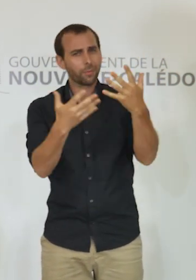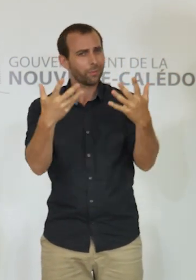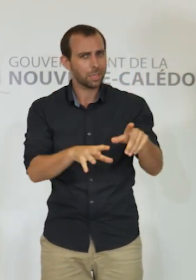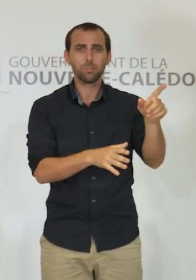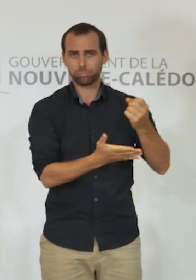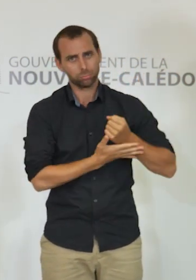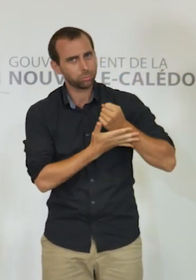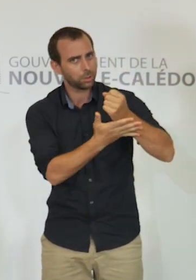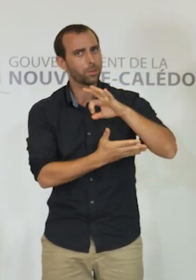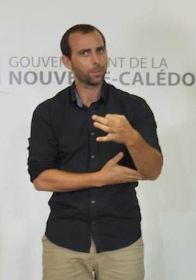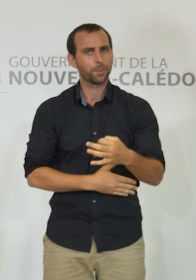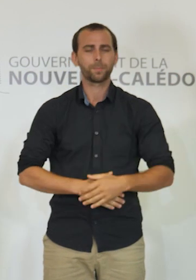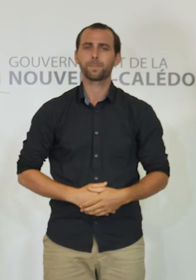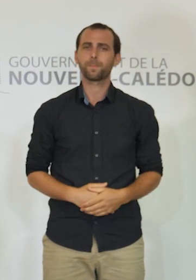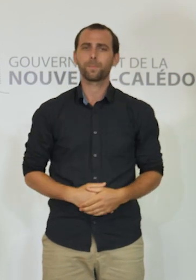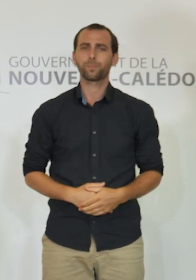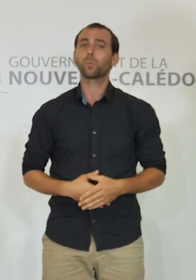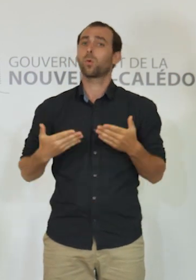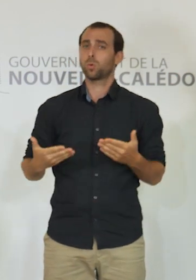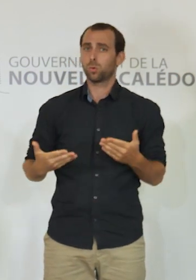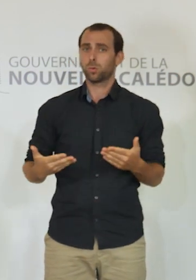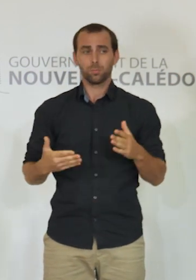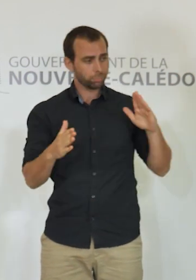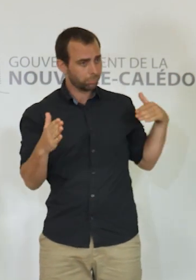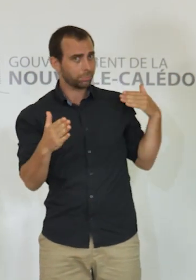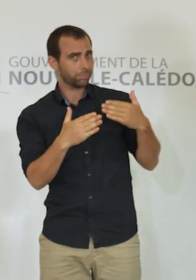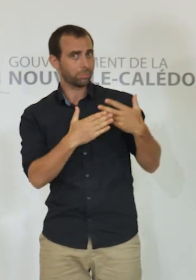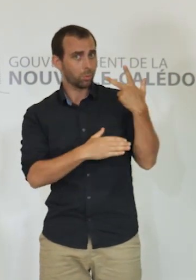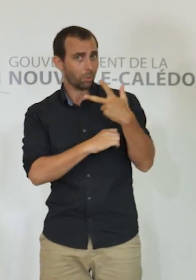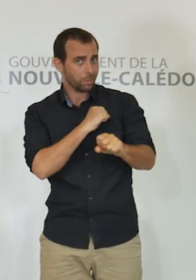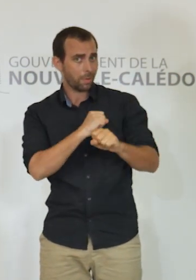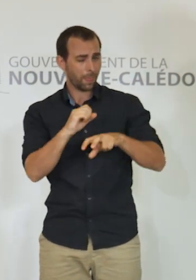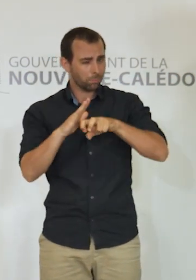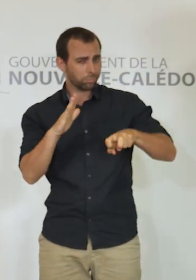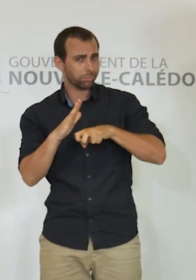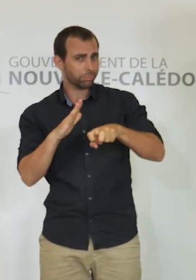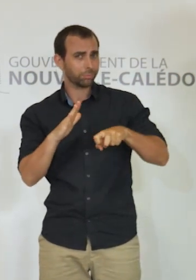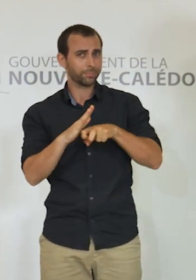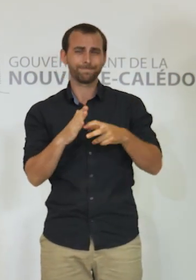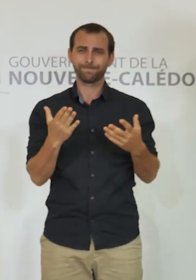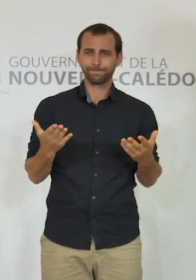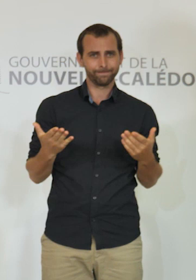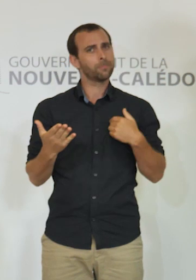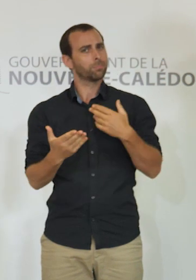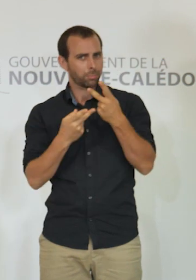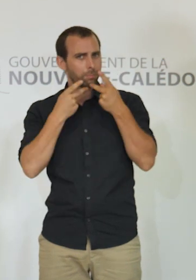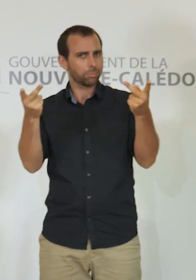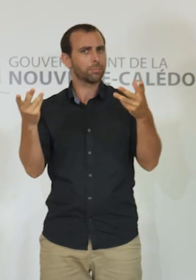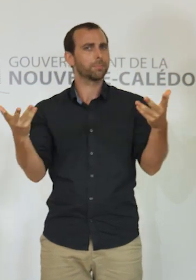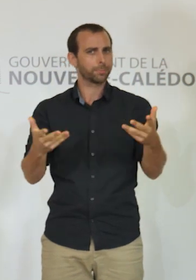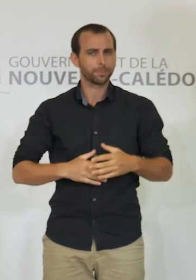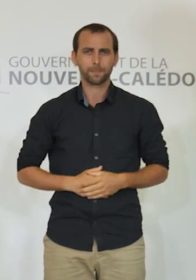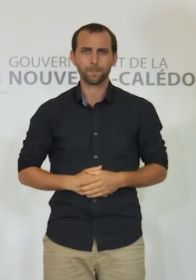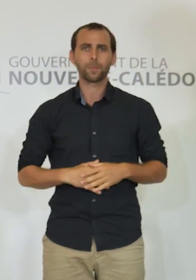Aujourd'hui, après trois semaines de confinement, je vous l'affirme, le risque que le virus circule au sein de la